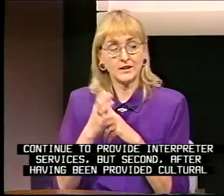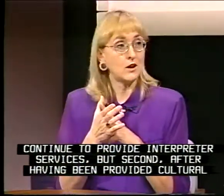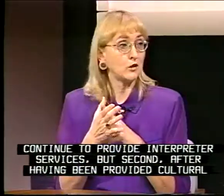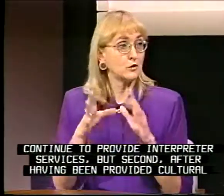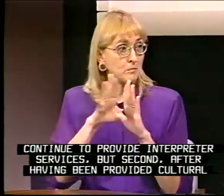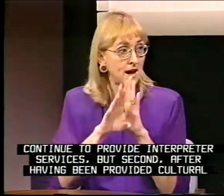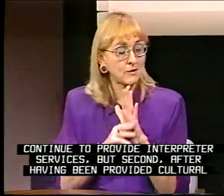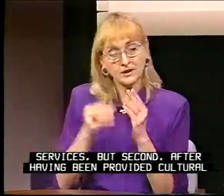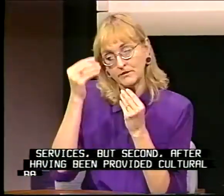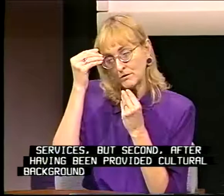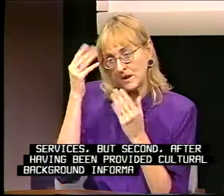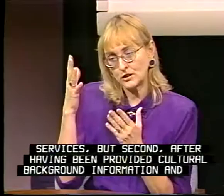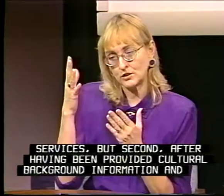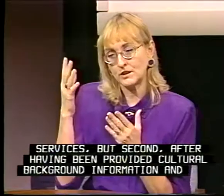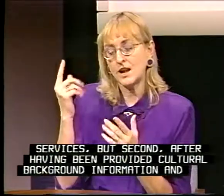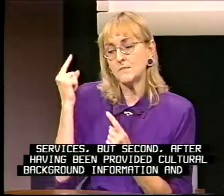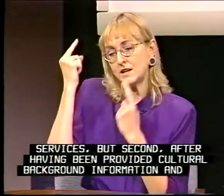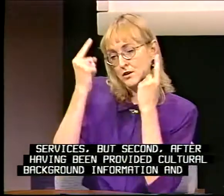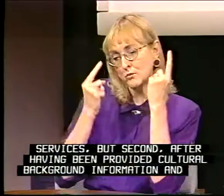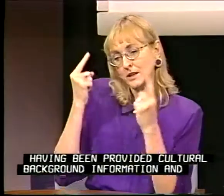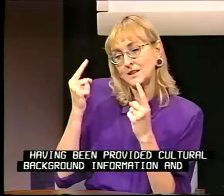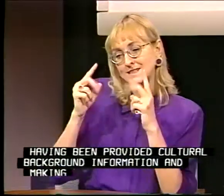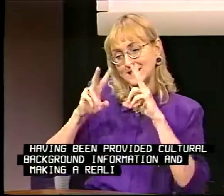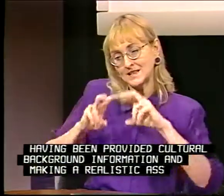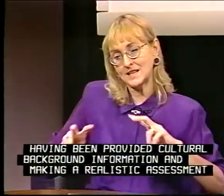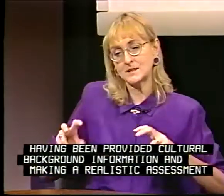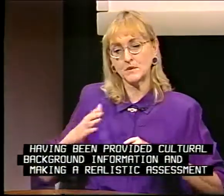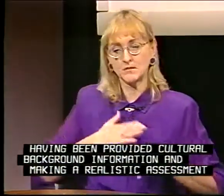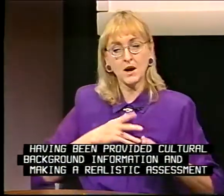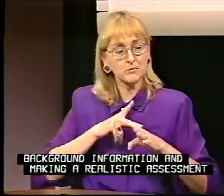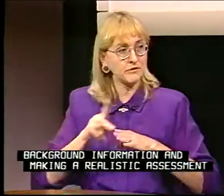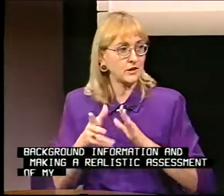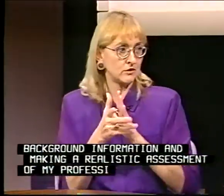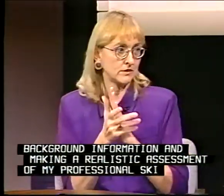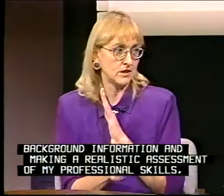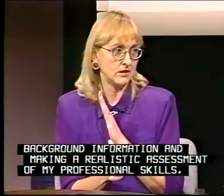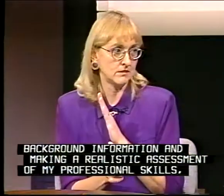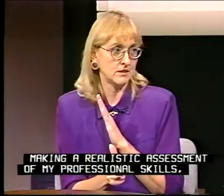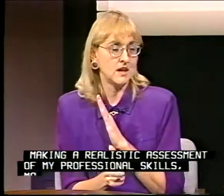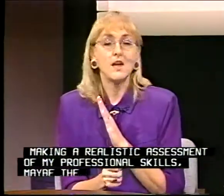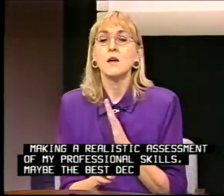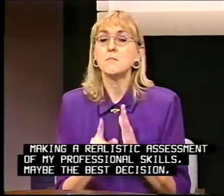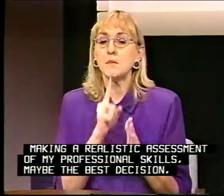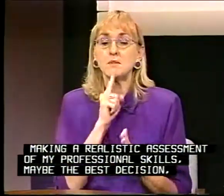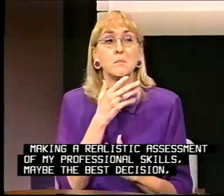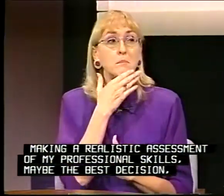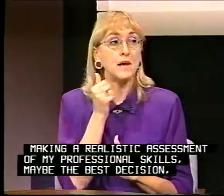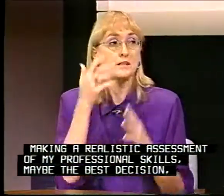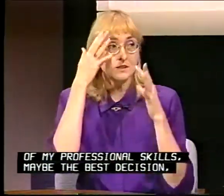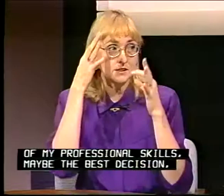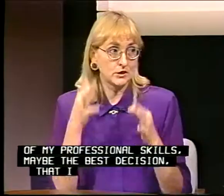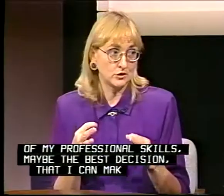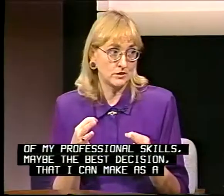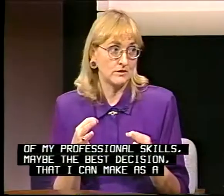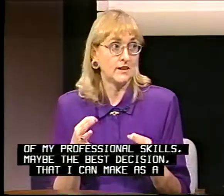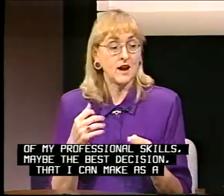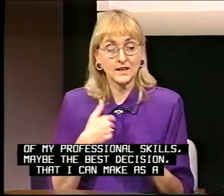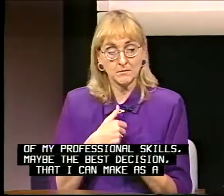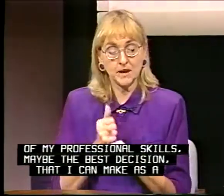cultural background information and making a realistic assessment of my professional skills, maybe the best decision that I can make